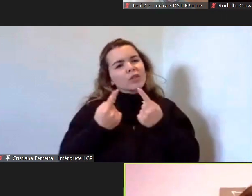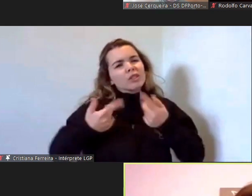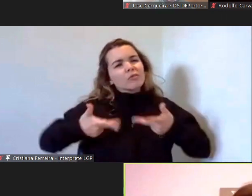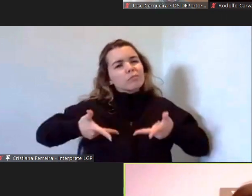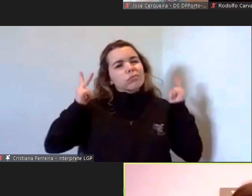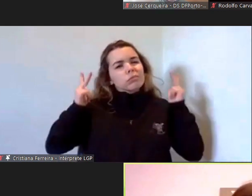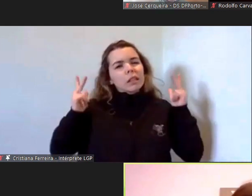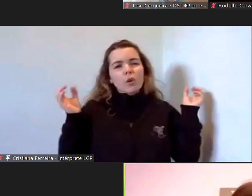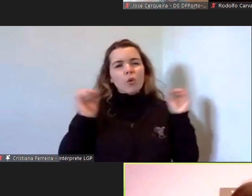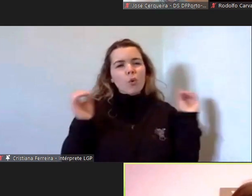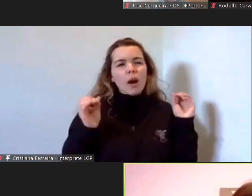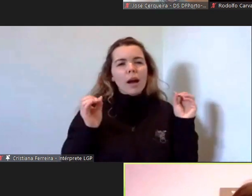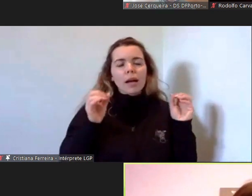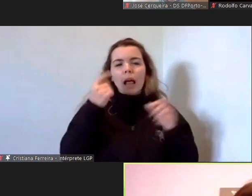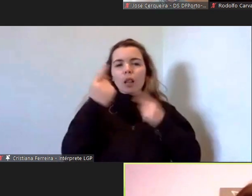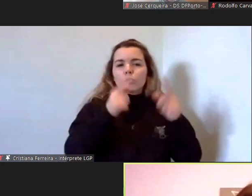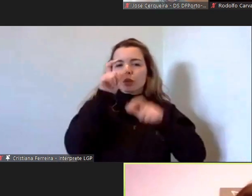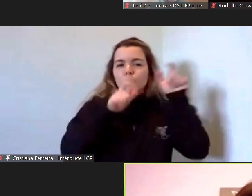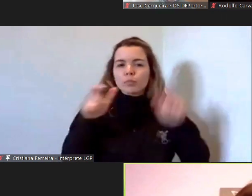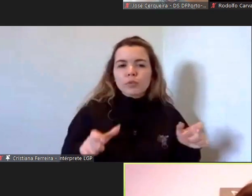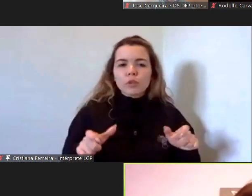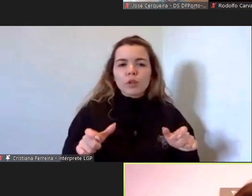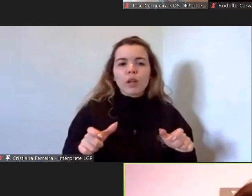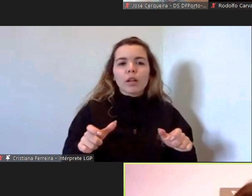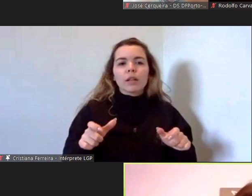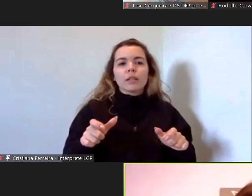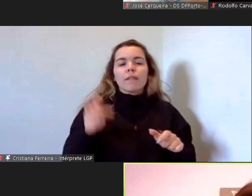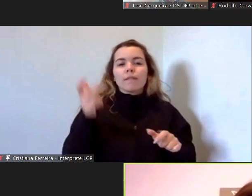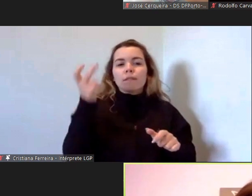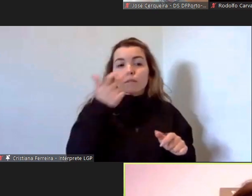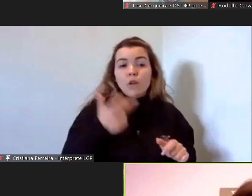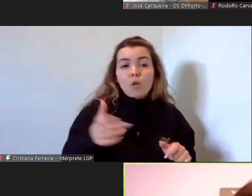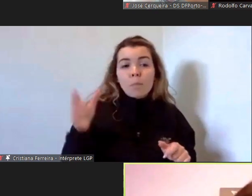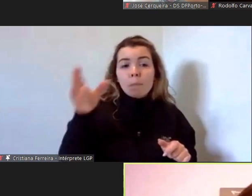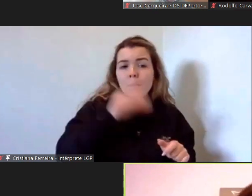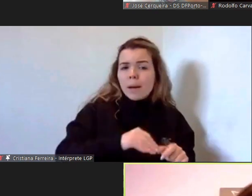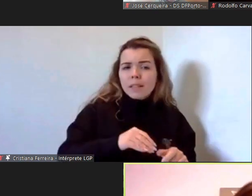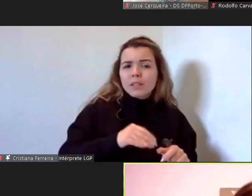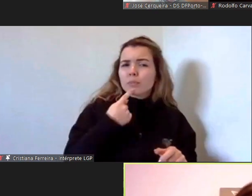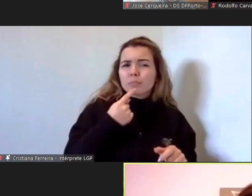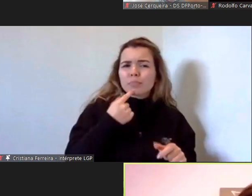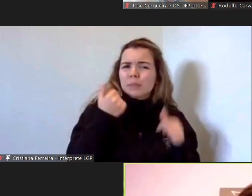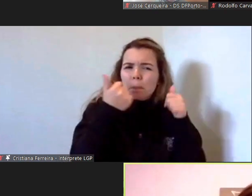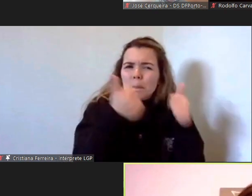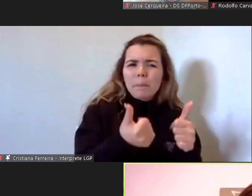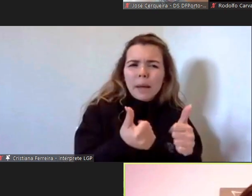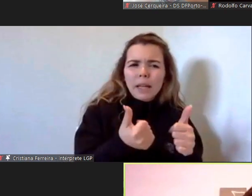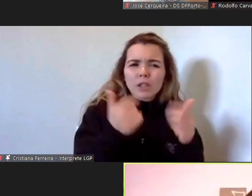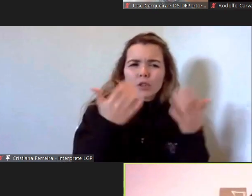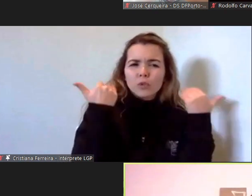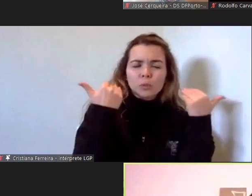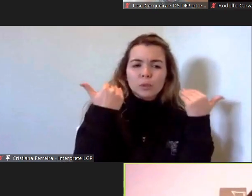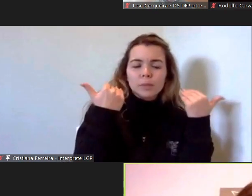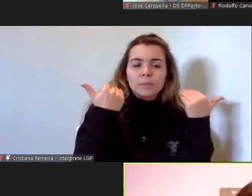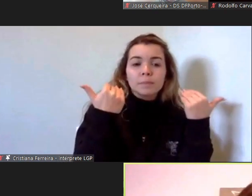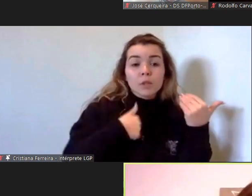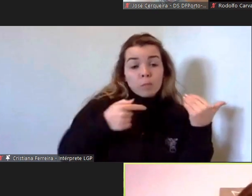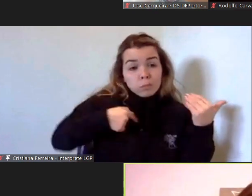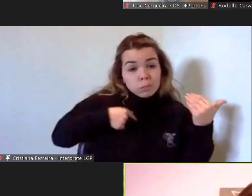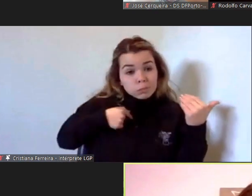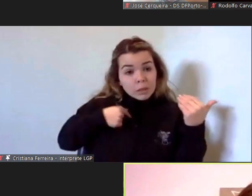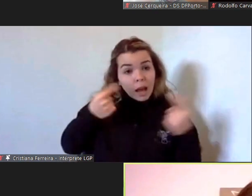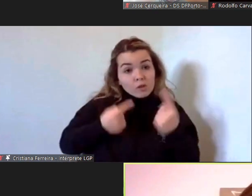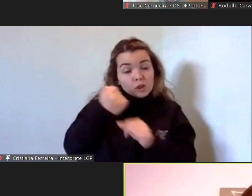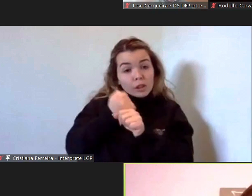algumas pessoas que possam ter alguma vulnerabilidade e que possam não perceber tão bem informação eu própria às vezes vou um